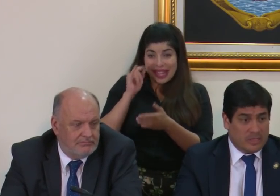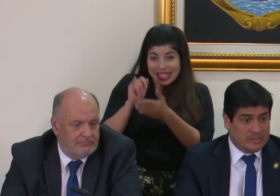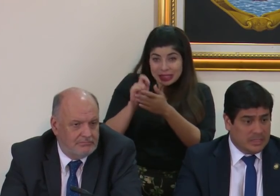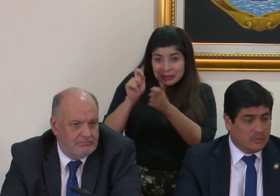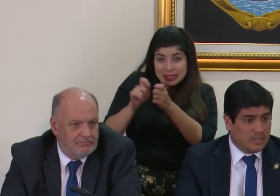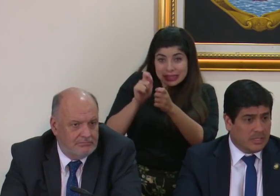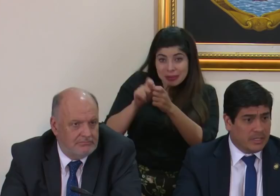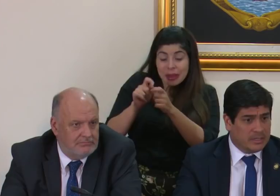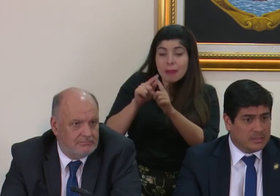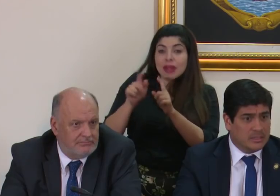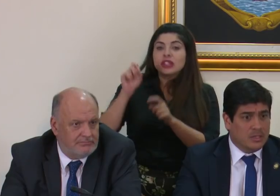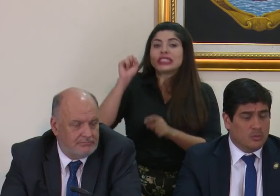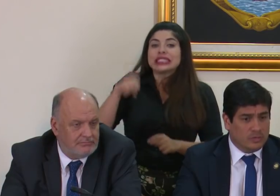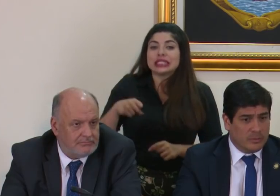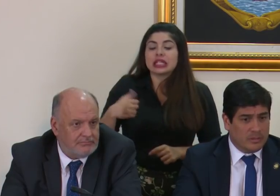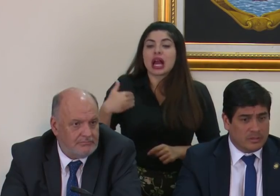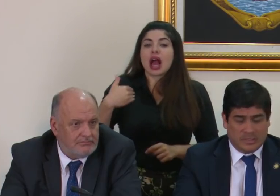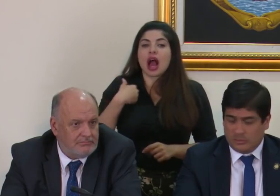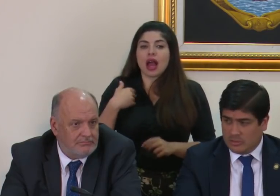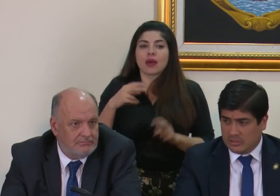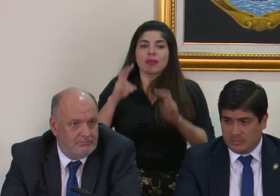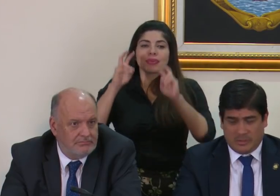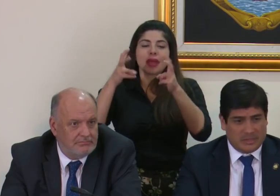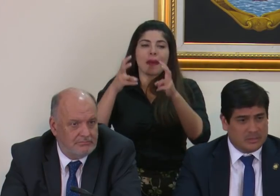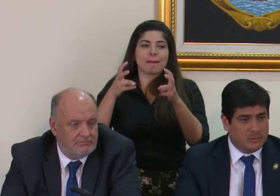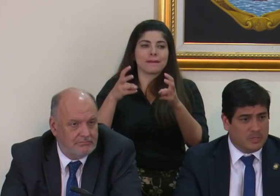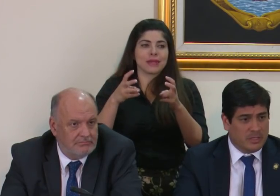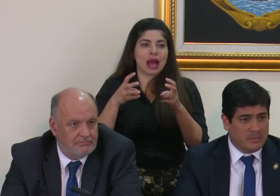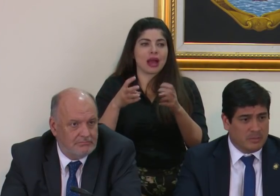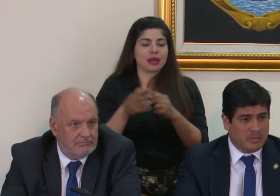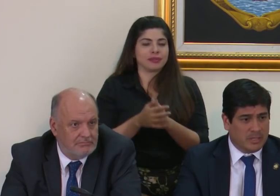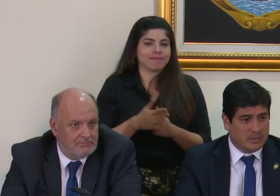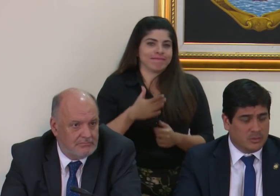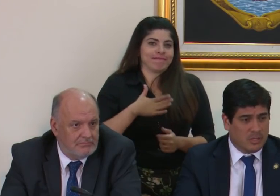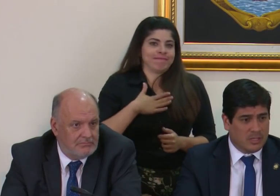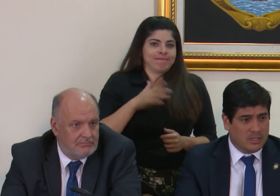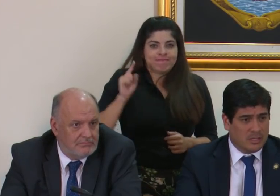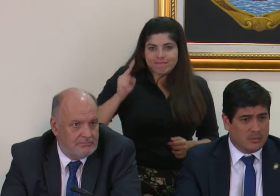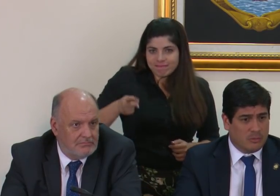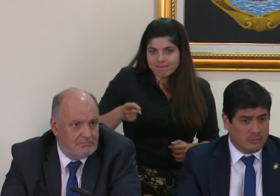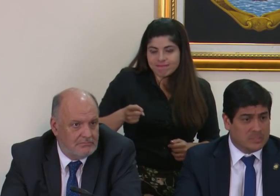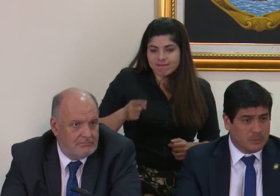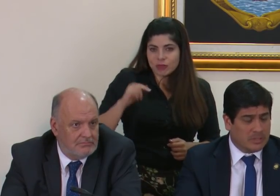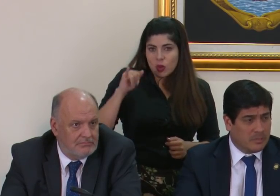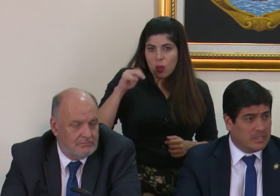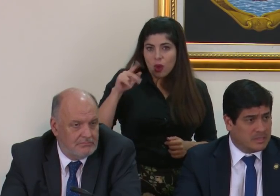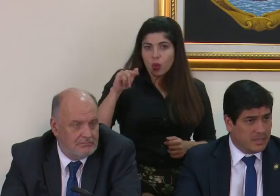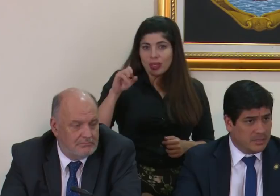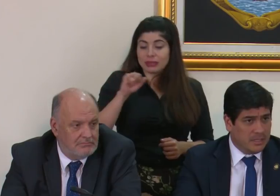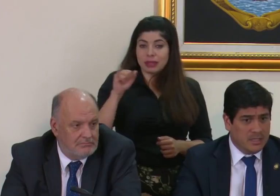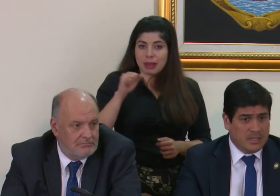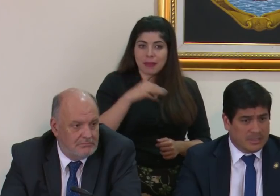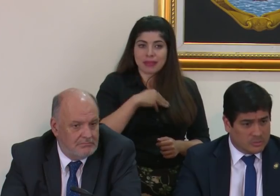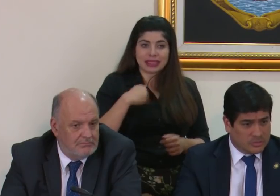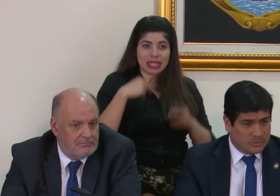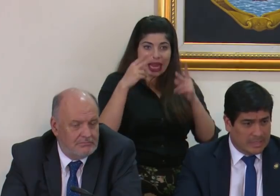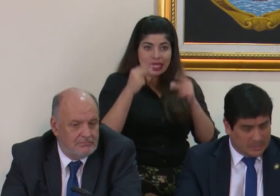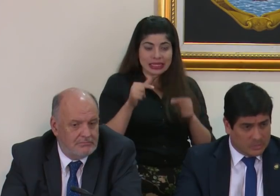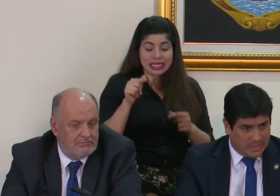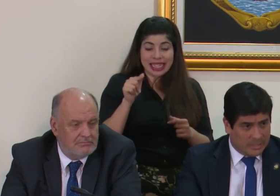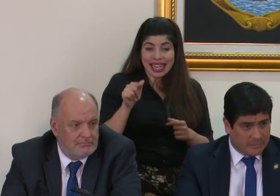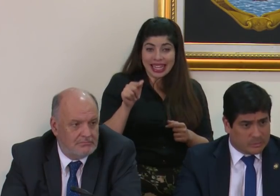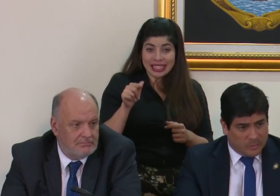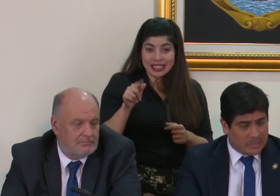lo que sí lo tiene es un tema y eso es ha sido mi mandato a don Juan Luis pero también Hacienda que eso